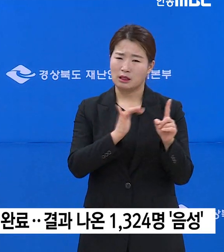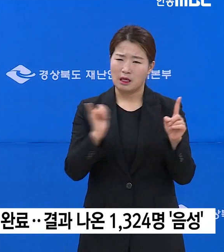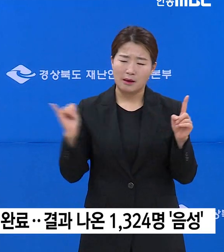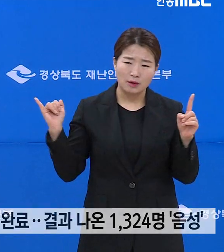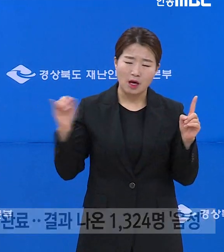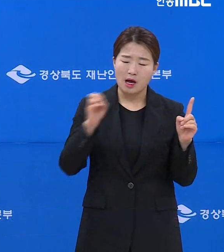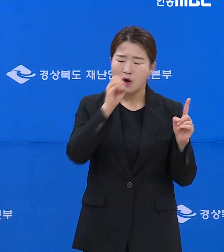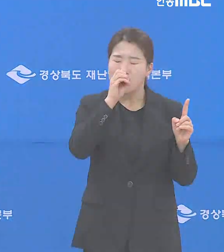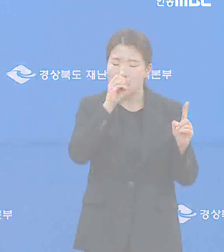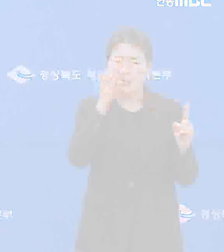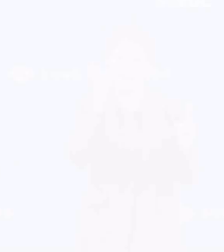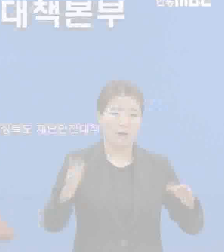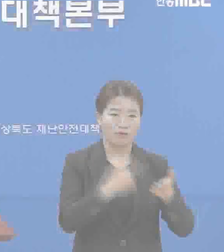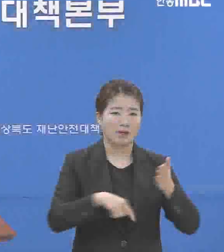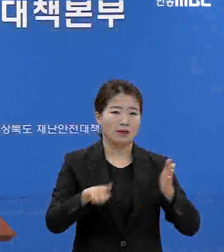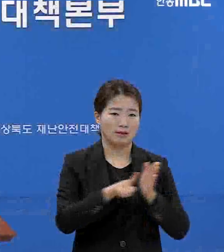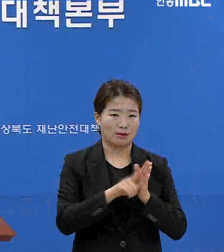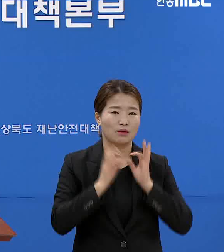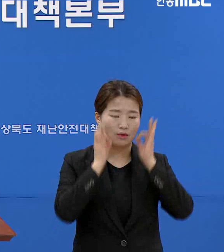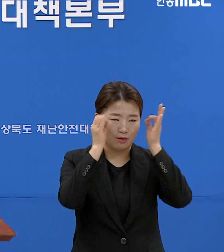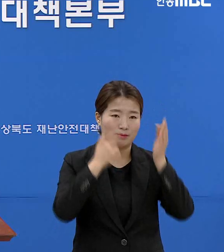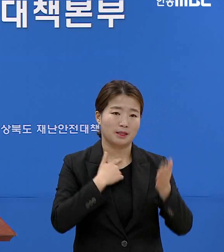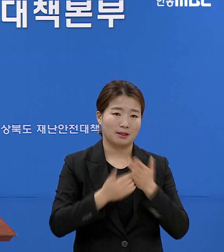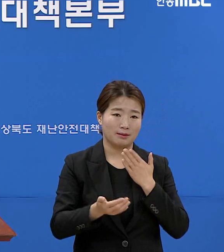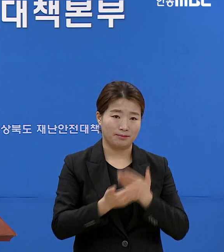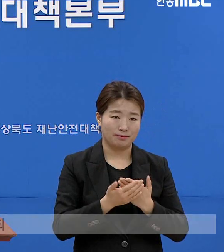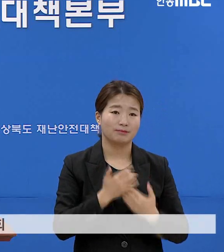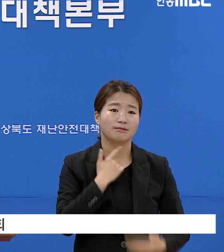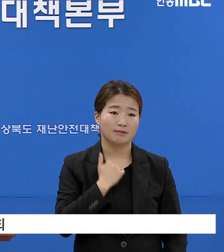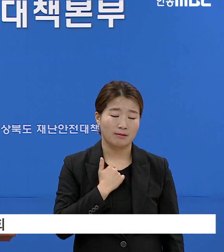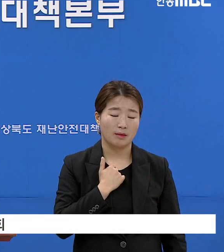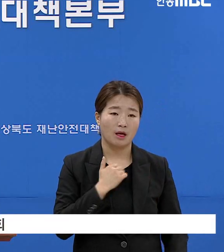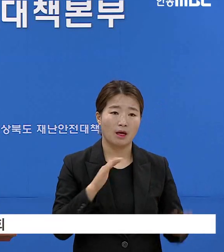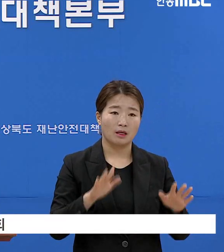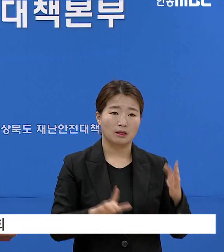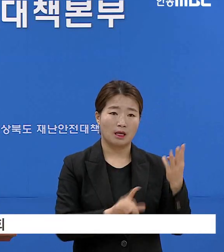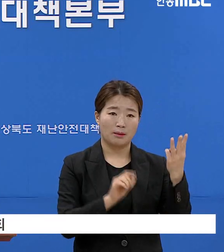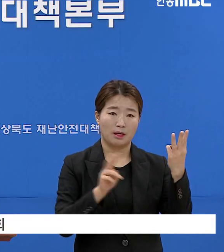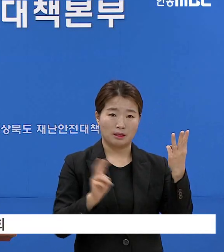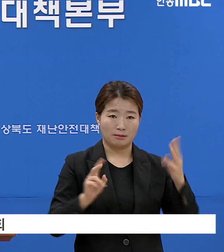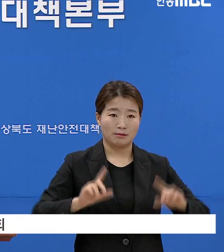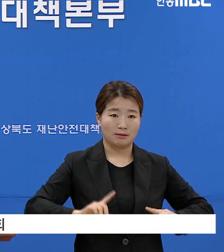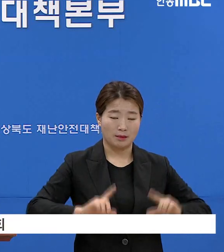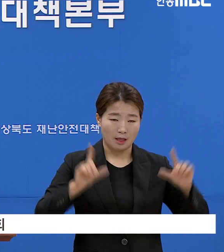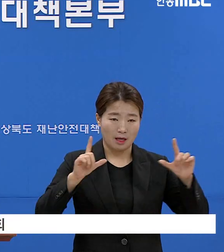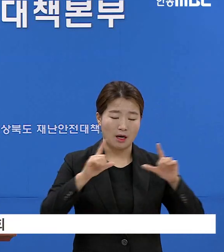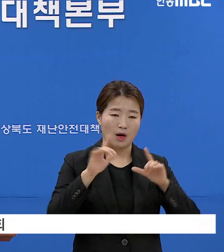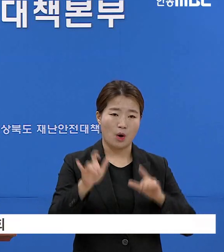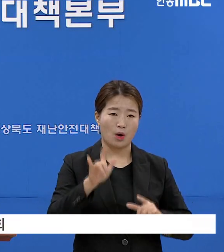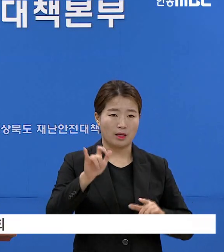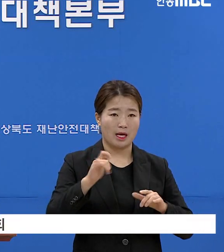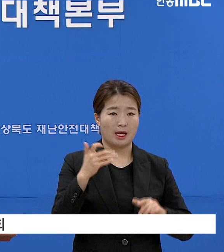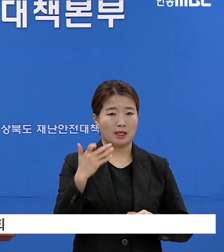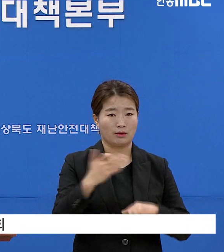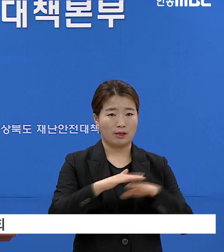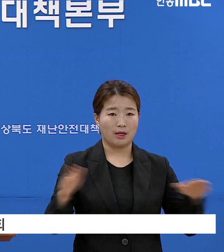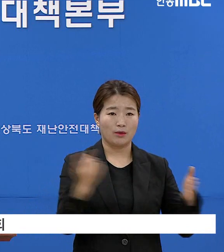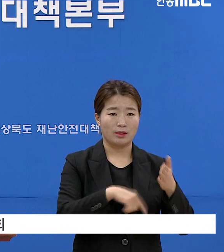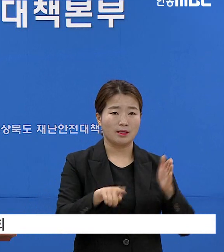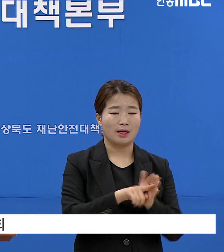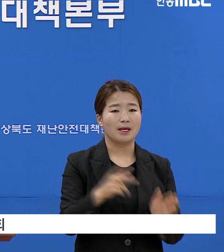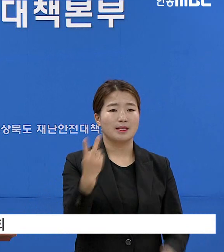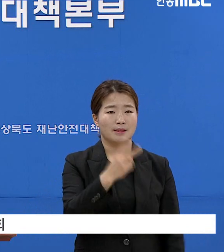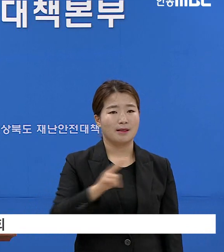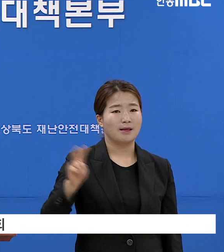나와야 될 걸로 생각하고. 오는 20일에 코로나19 극복을 위한 2020년도